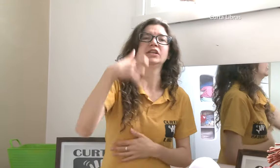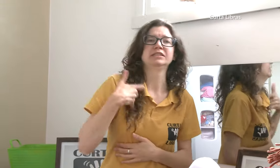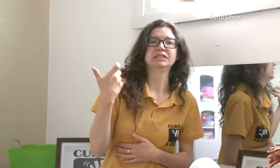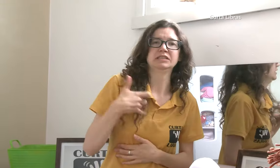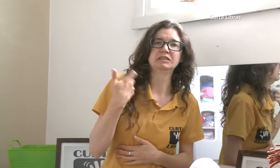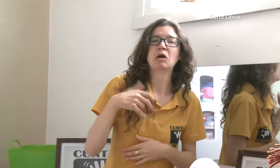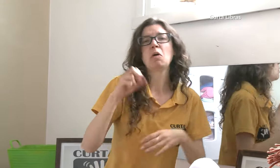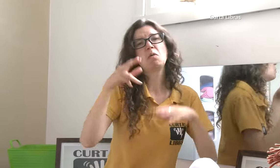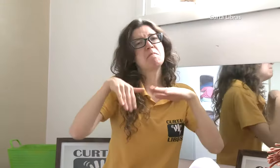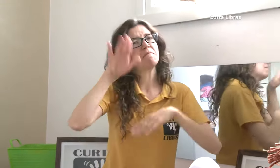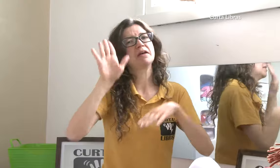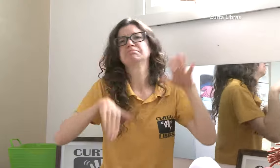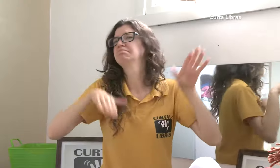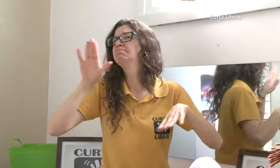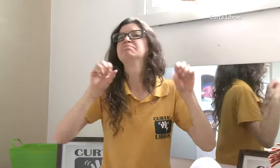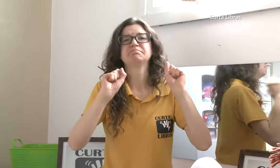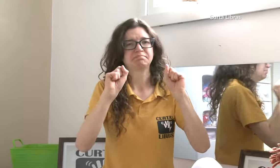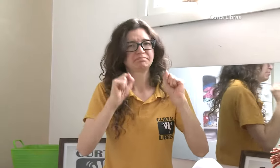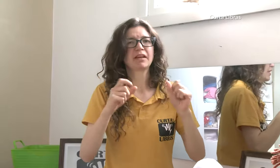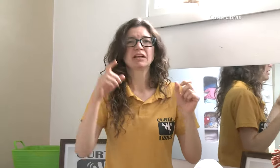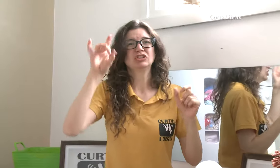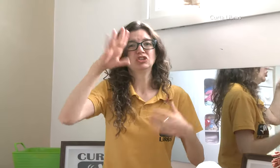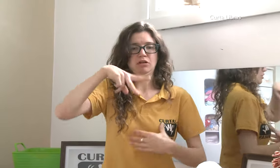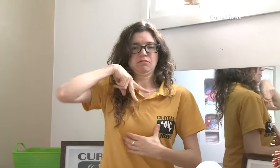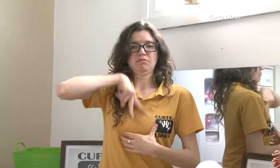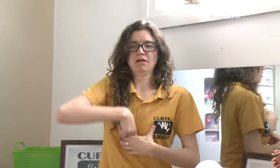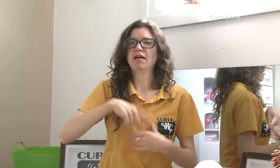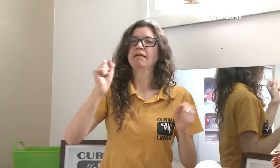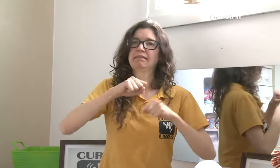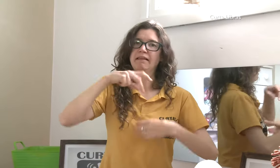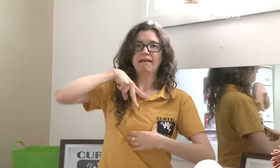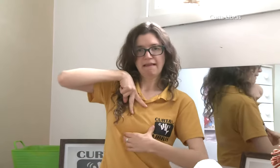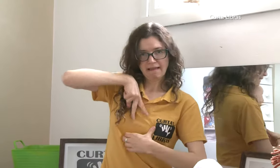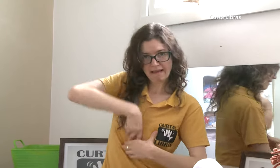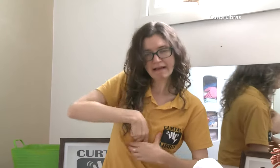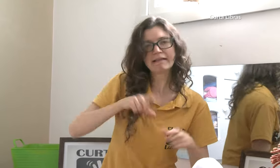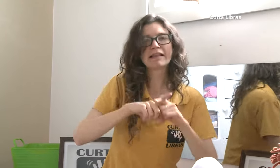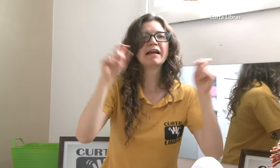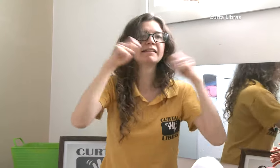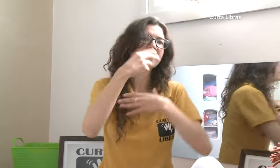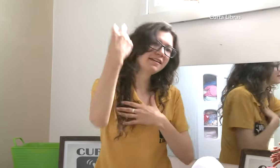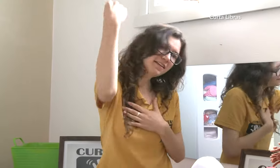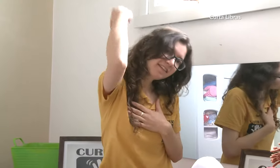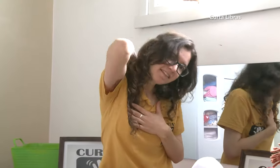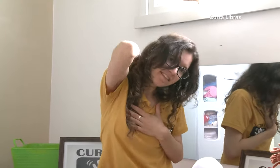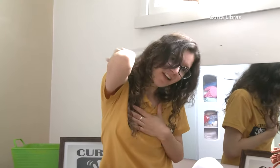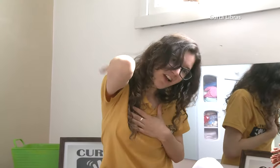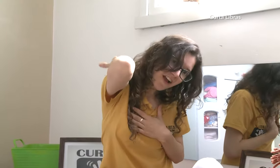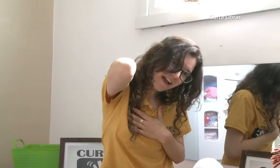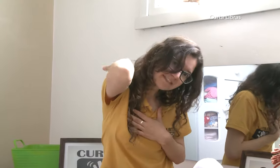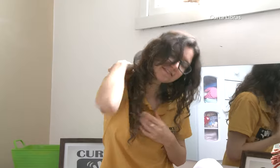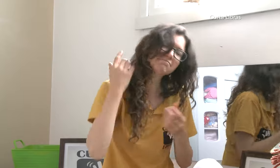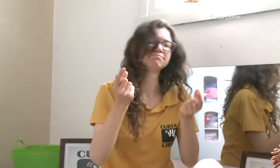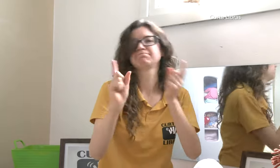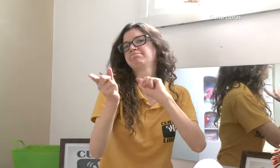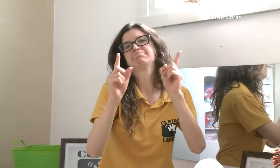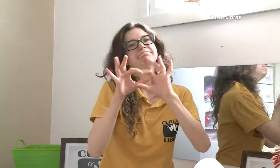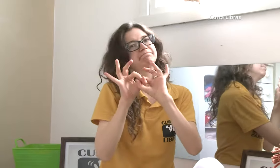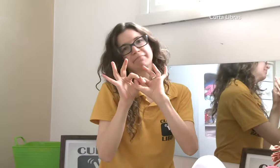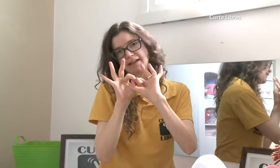e você pode fazer outras atividades sem problema. Agora eu vou mostrar como se usa o sling. O sling pode ser utilizado até dois anos do bebê, ou